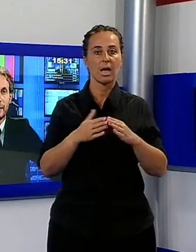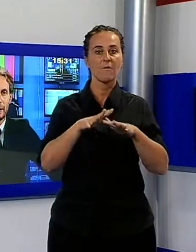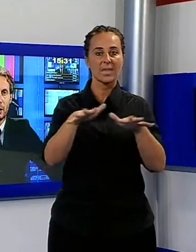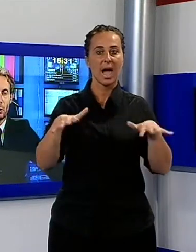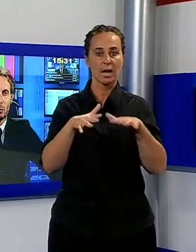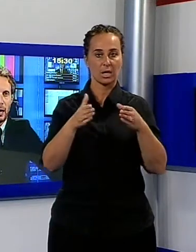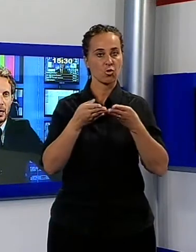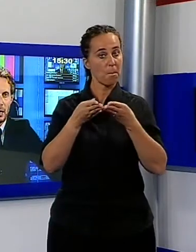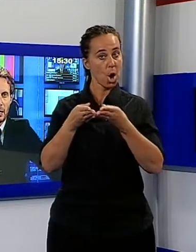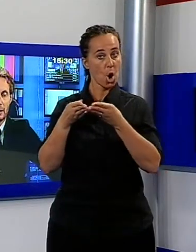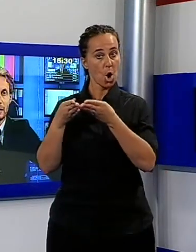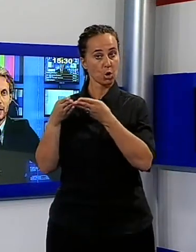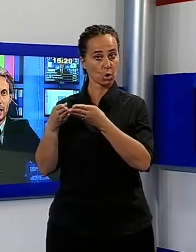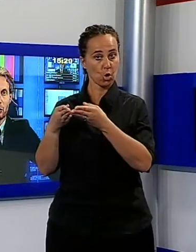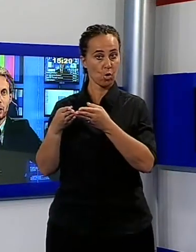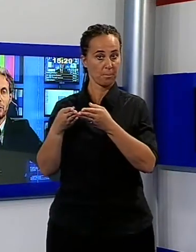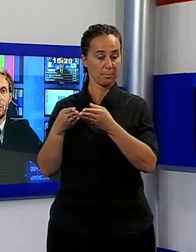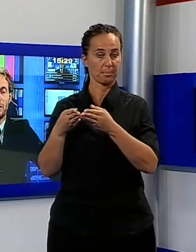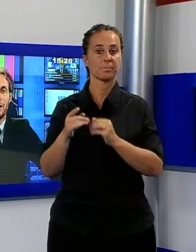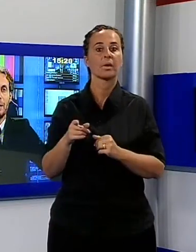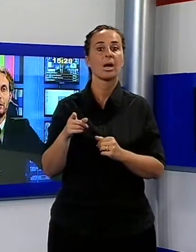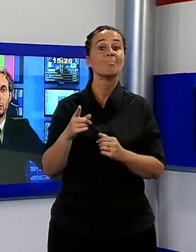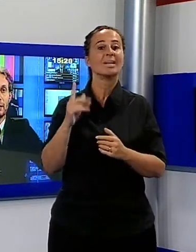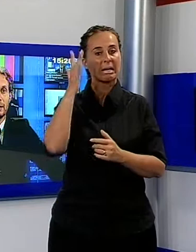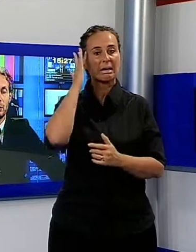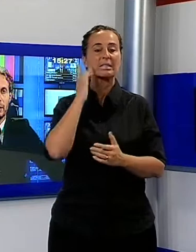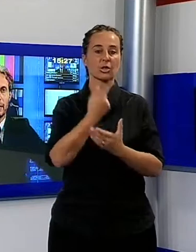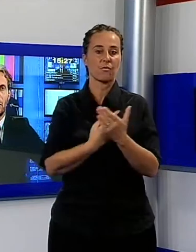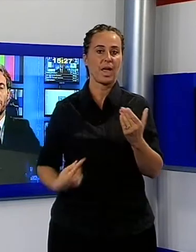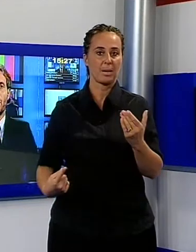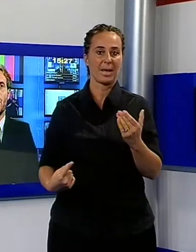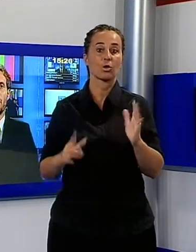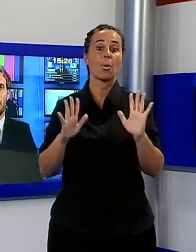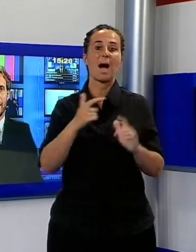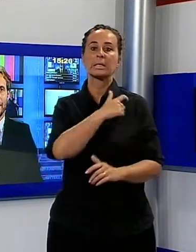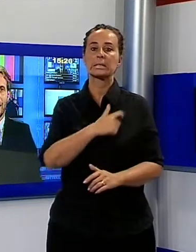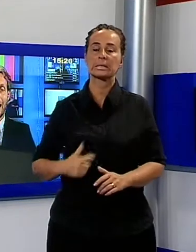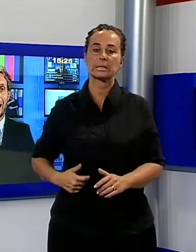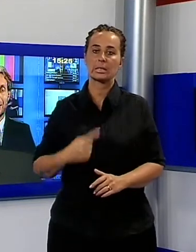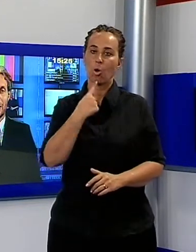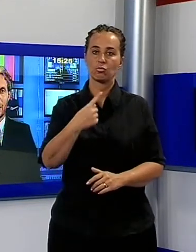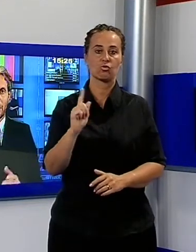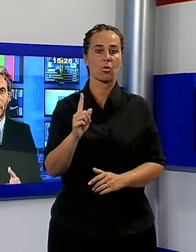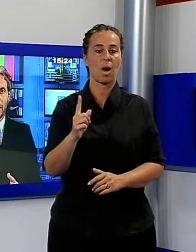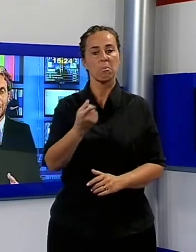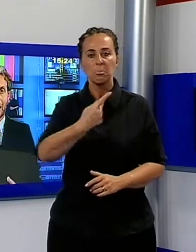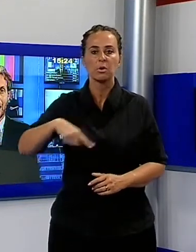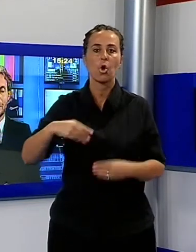del comune di Viareggio a rischio fallimento, il sindaco del Ghingaro però promette, la salveremo e rimarrà in mano